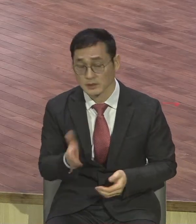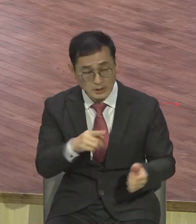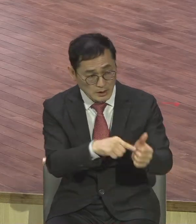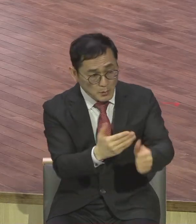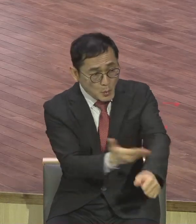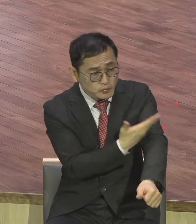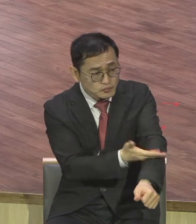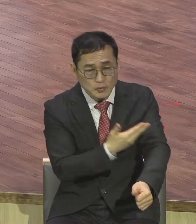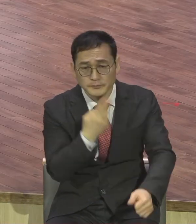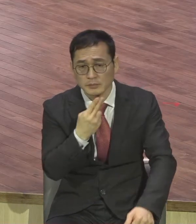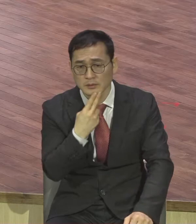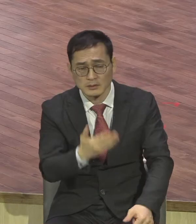부양도 하지 않고